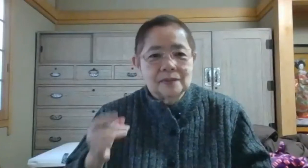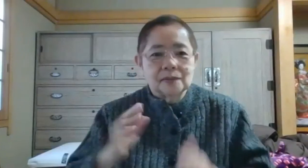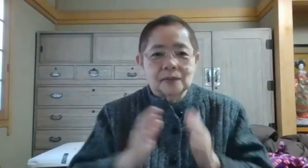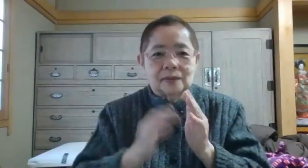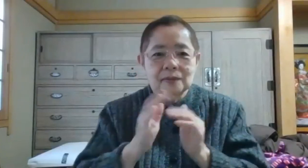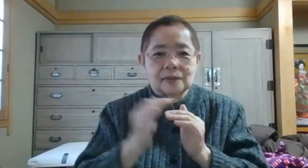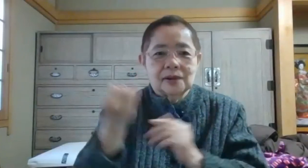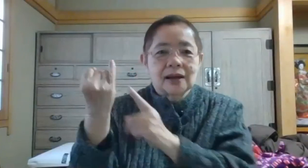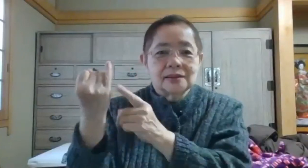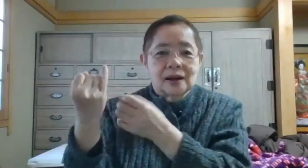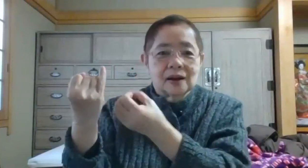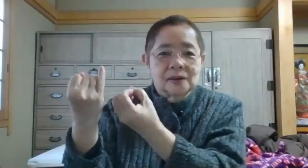そう竹さんが言って、